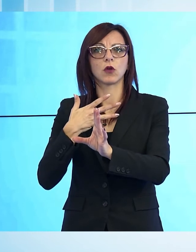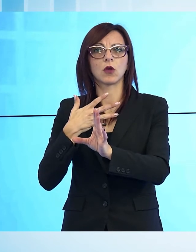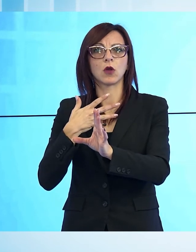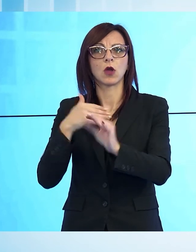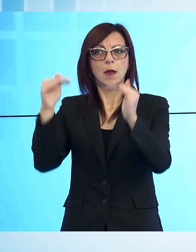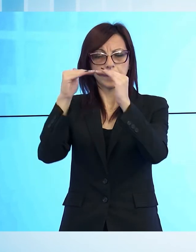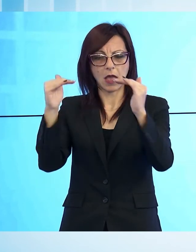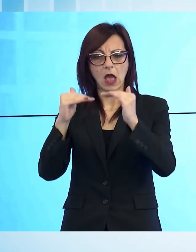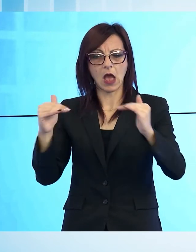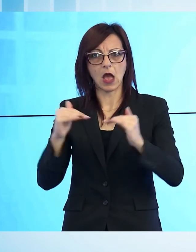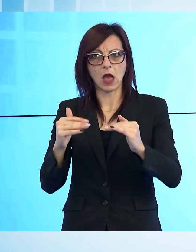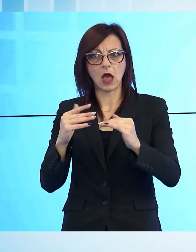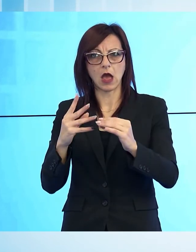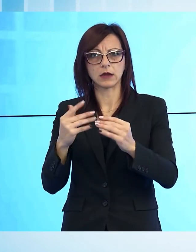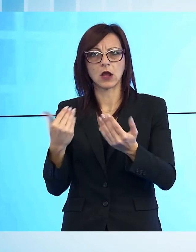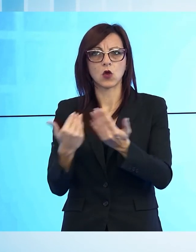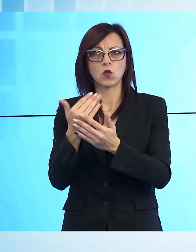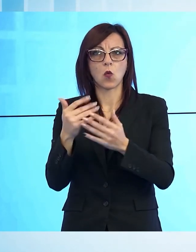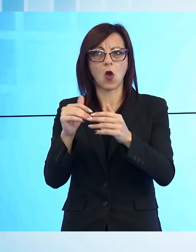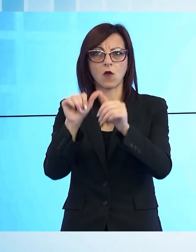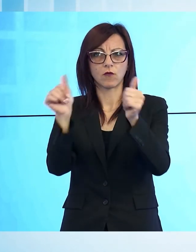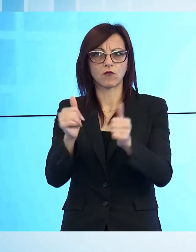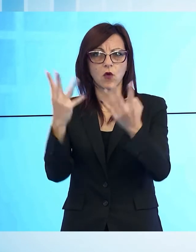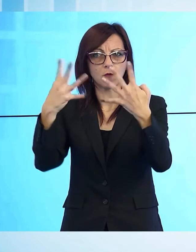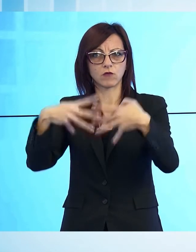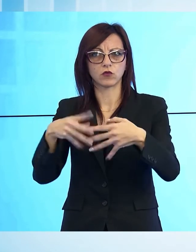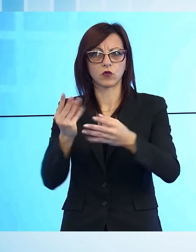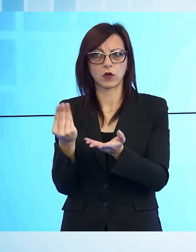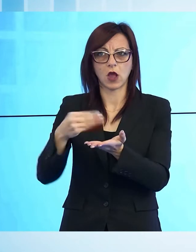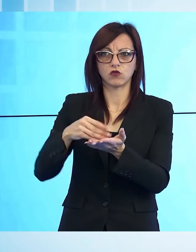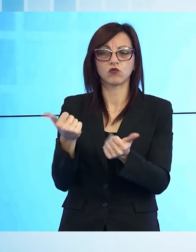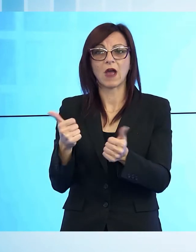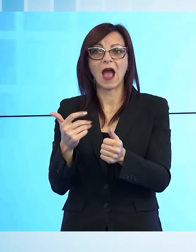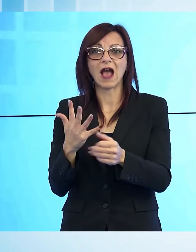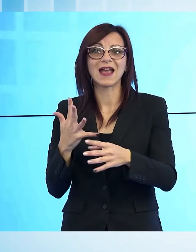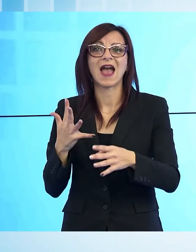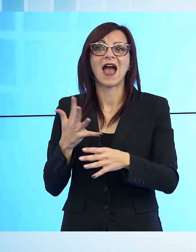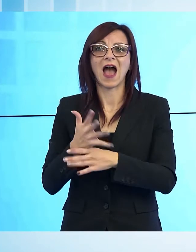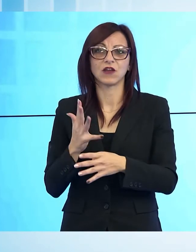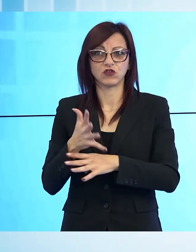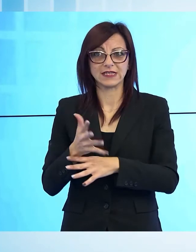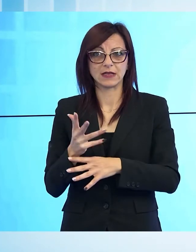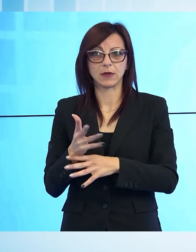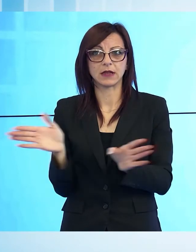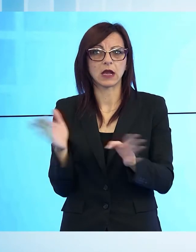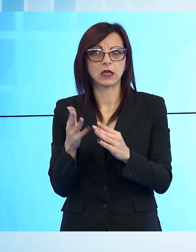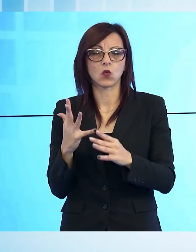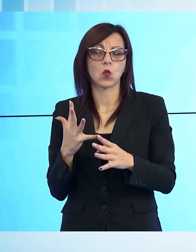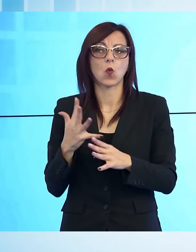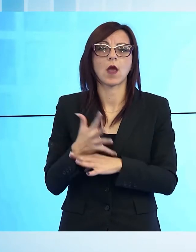fabbricato e l'adeguamento dal punto di vista anche dell'accessibilità, rendendolo completamente fruibile da parte